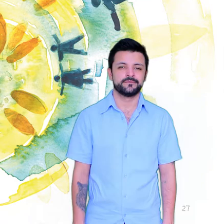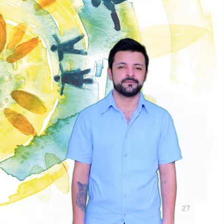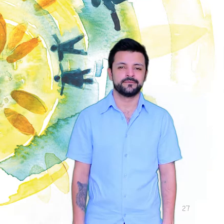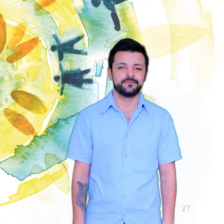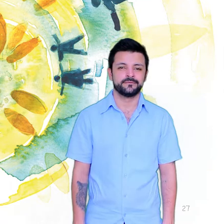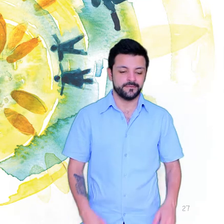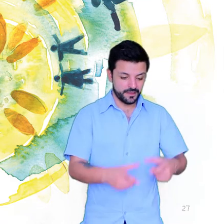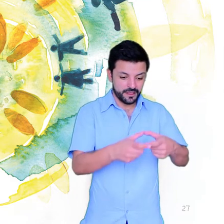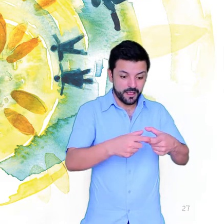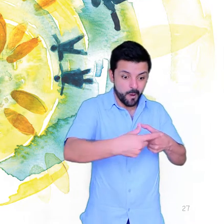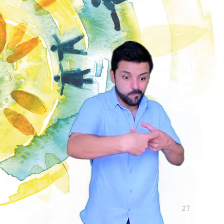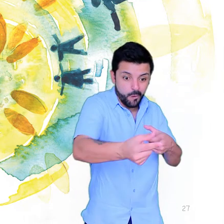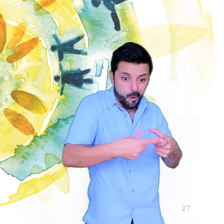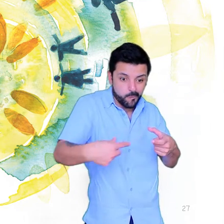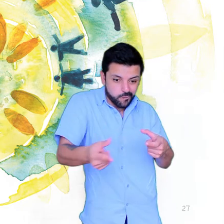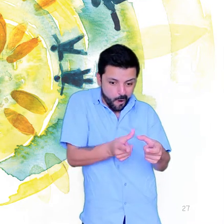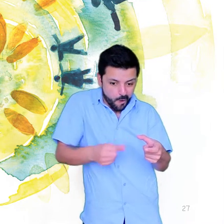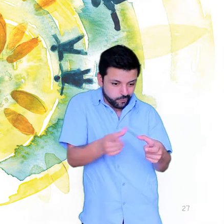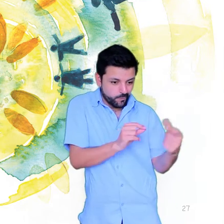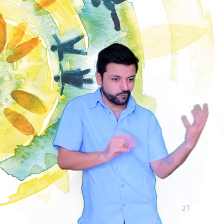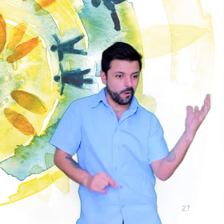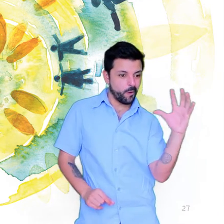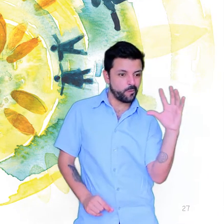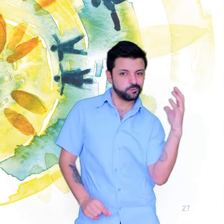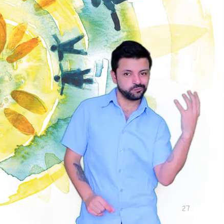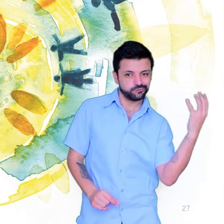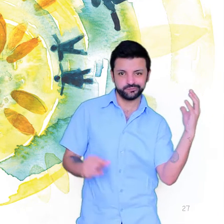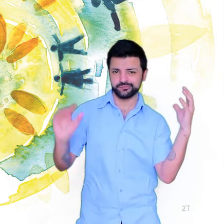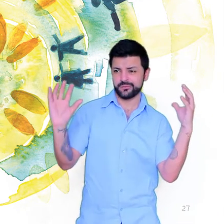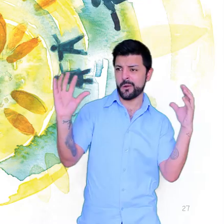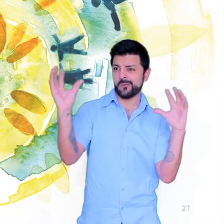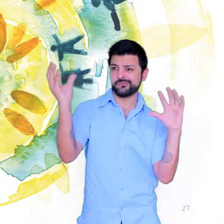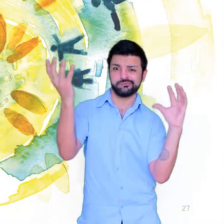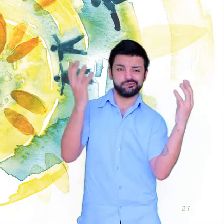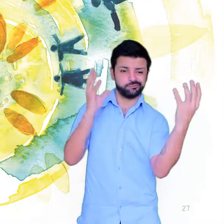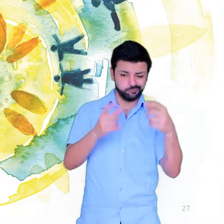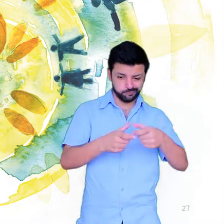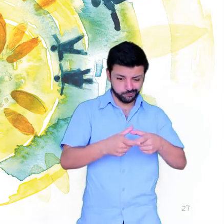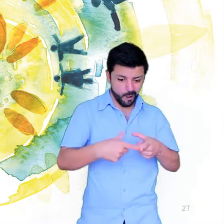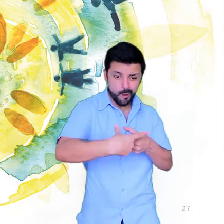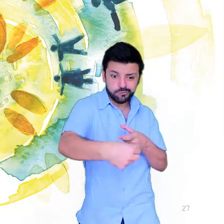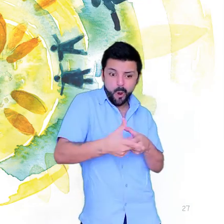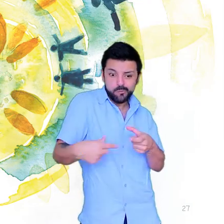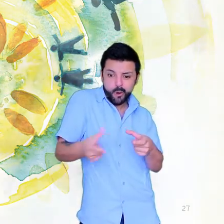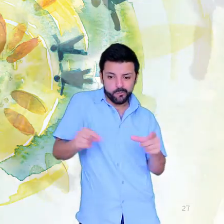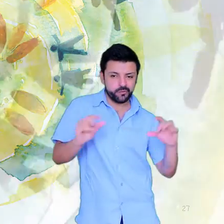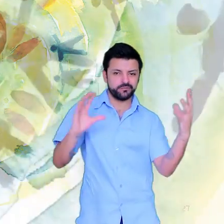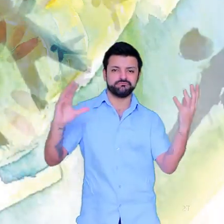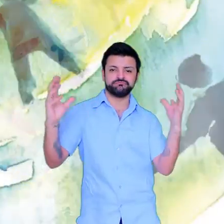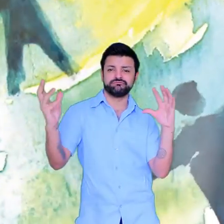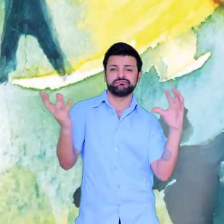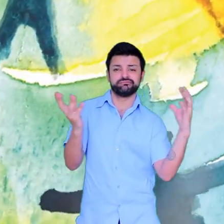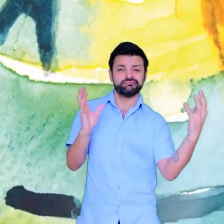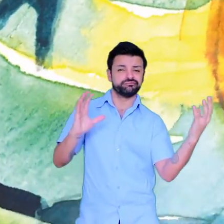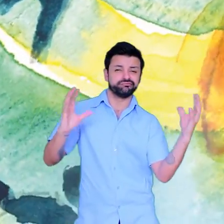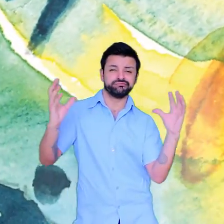Gira-gira Gira Gira-sóis giram Gira-sol no céu imenso